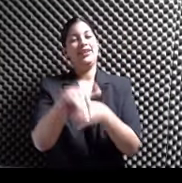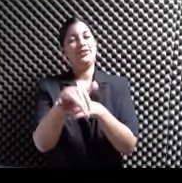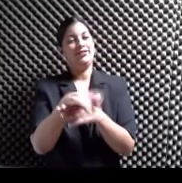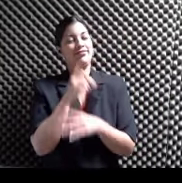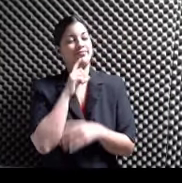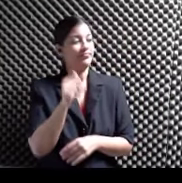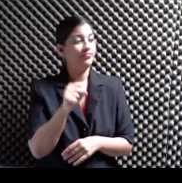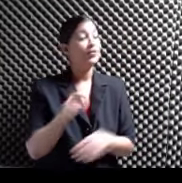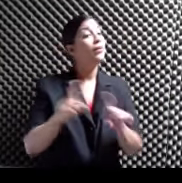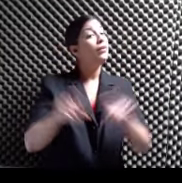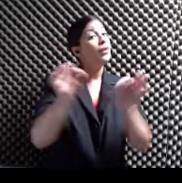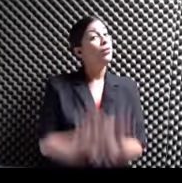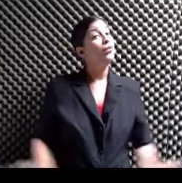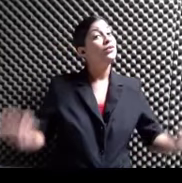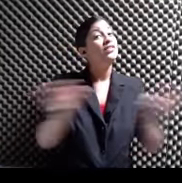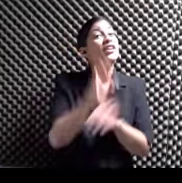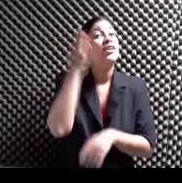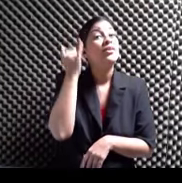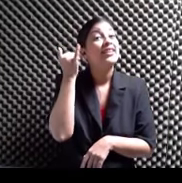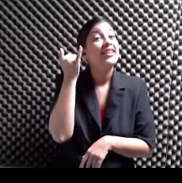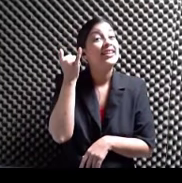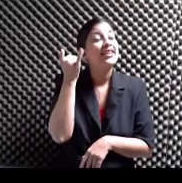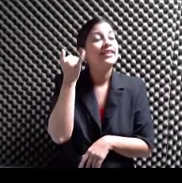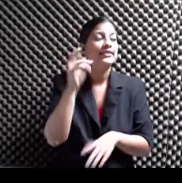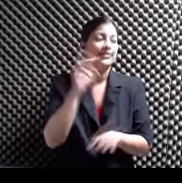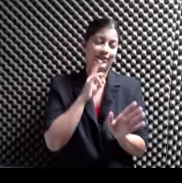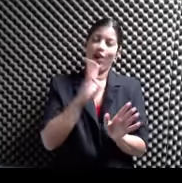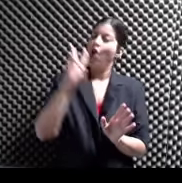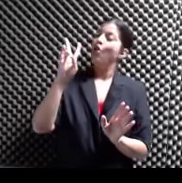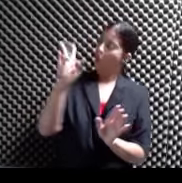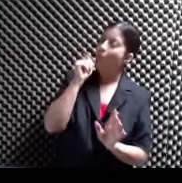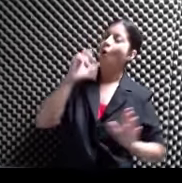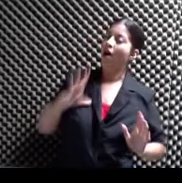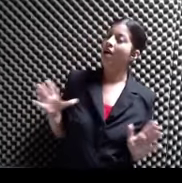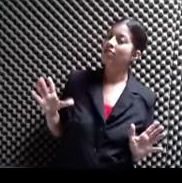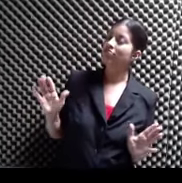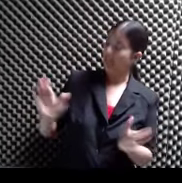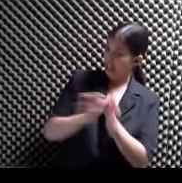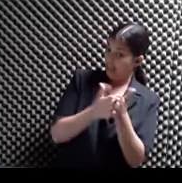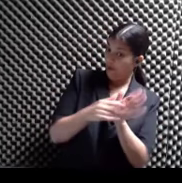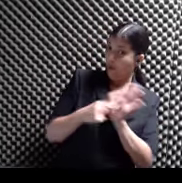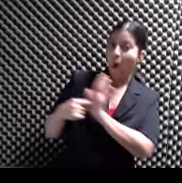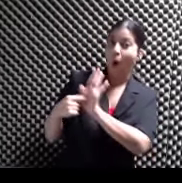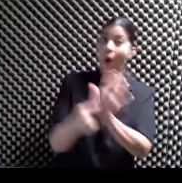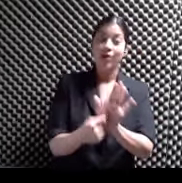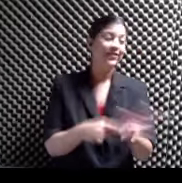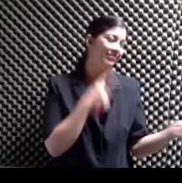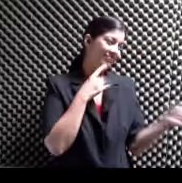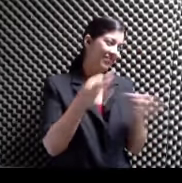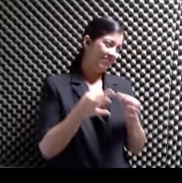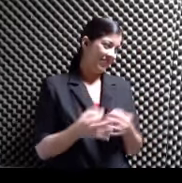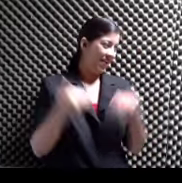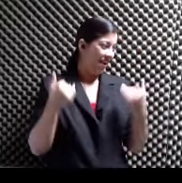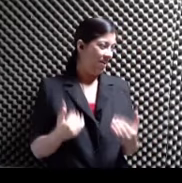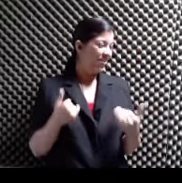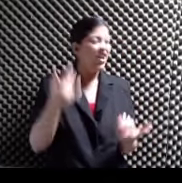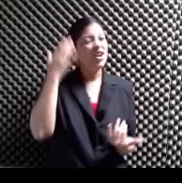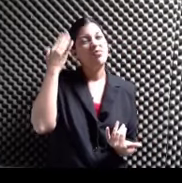Es importantísimo Porque aparte de que son Perdóname Dos mujeres Que van a estar presentando Sus libros Y me vas a explicar ahora Por qué Lo del libro artesanal